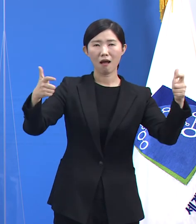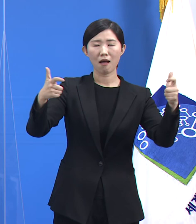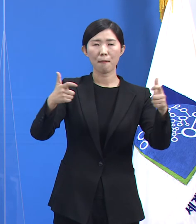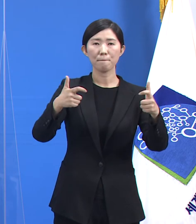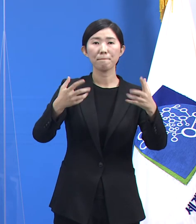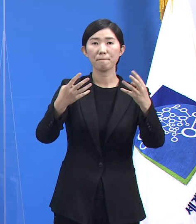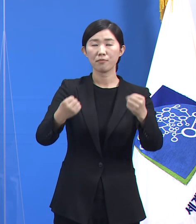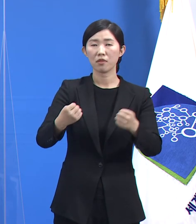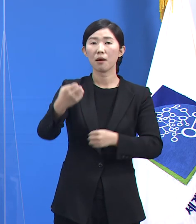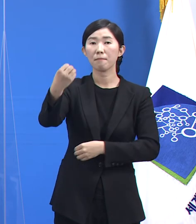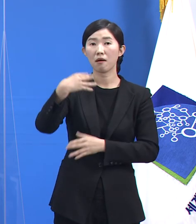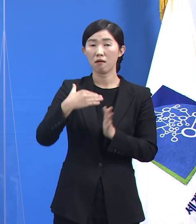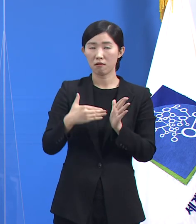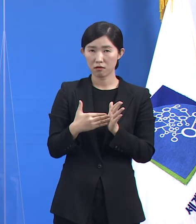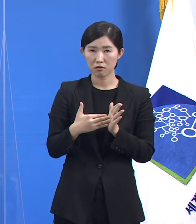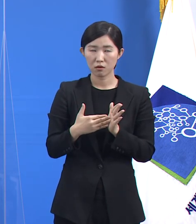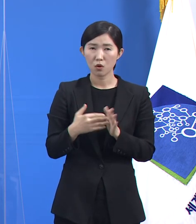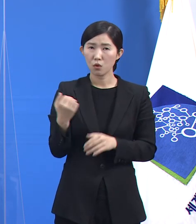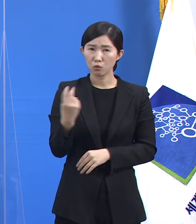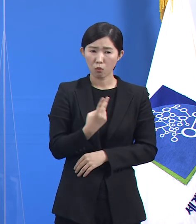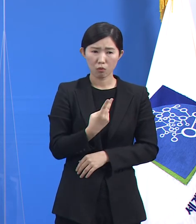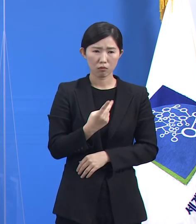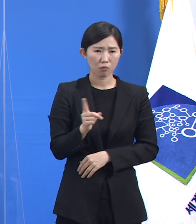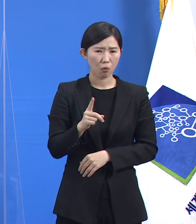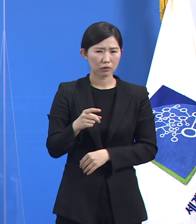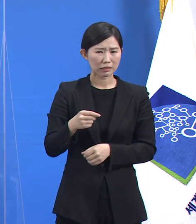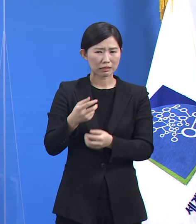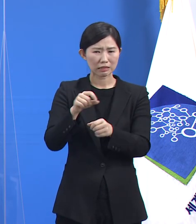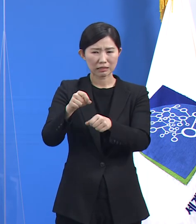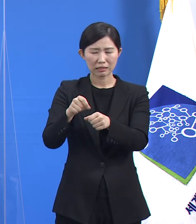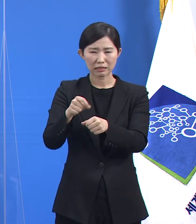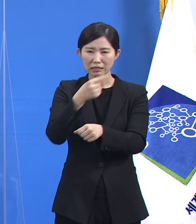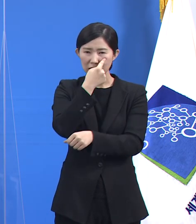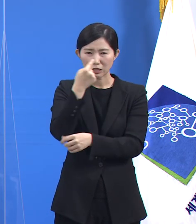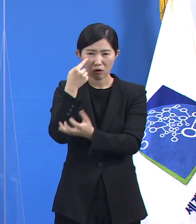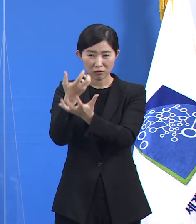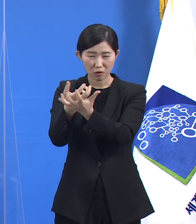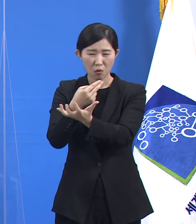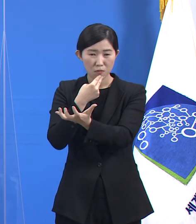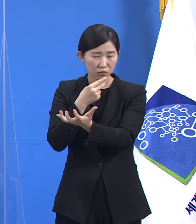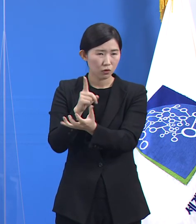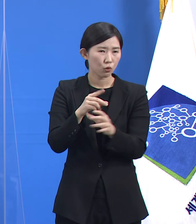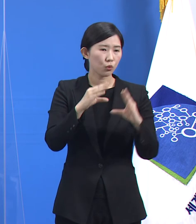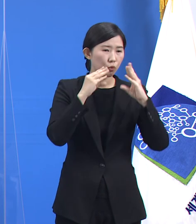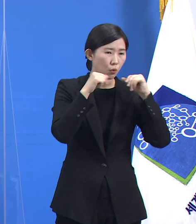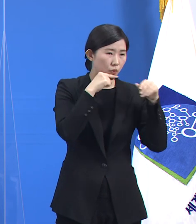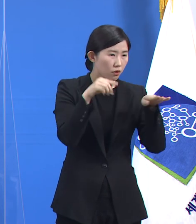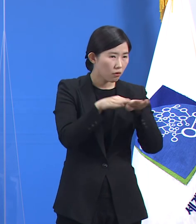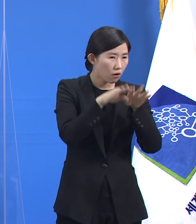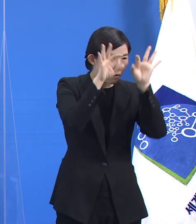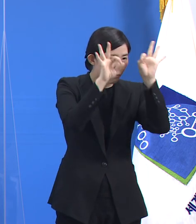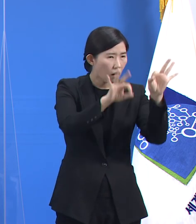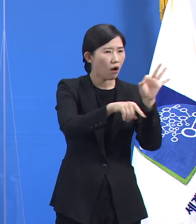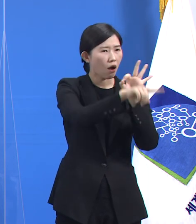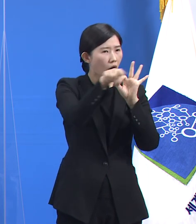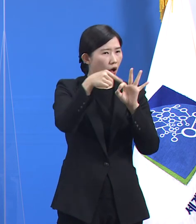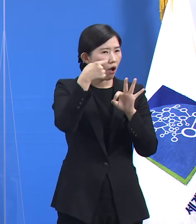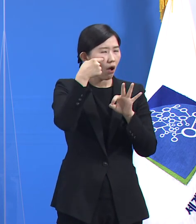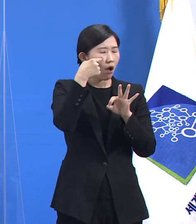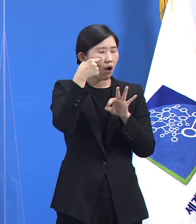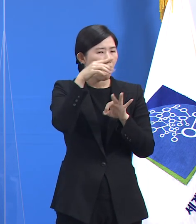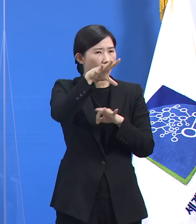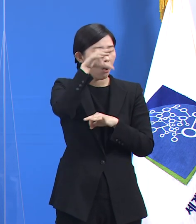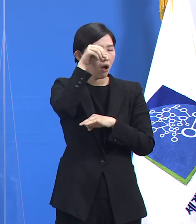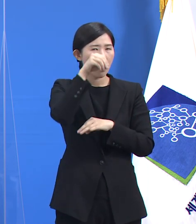없이도 주말 외출에 보면 변화를 쉽게 체감할 수 있습니다. 백신 접종을 통한 집단 면역을